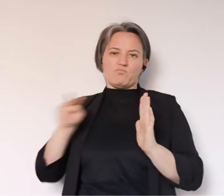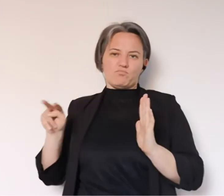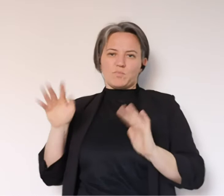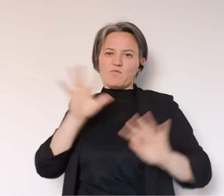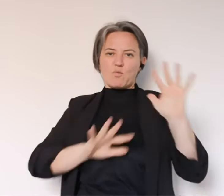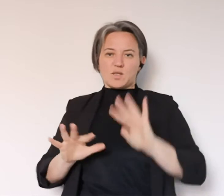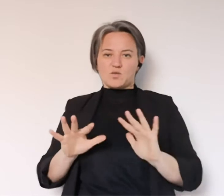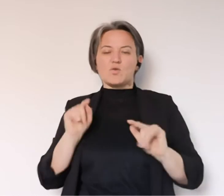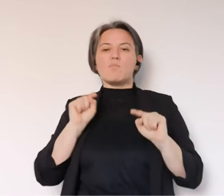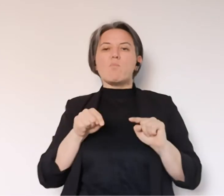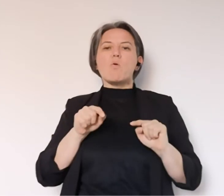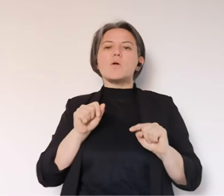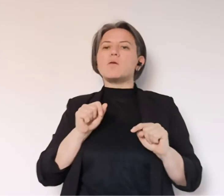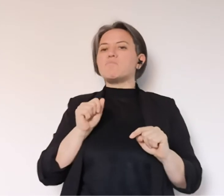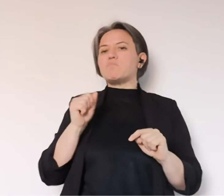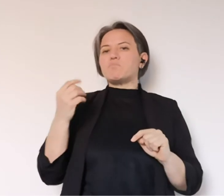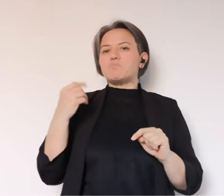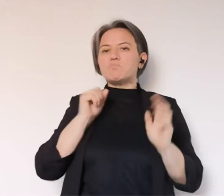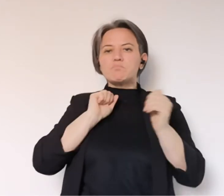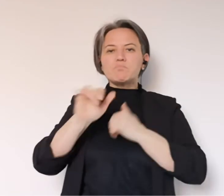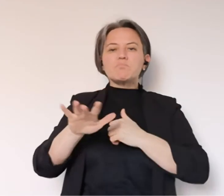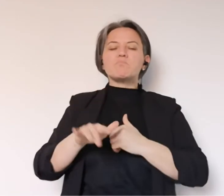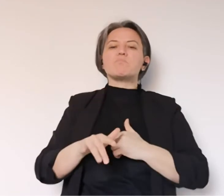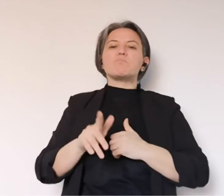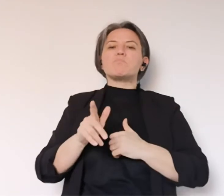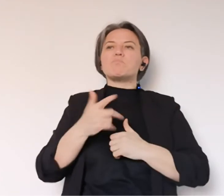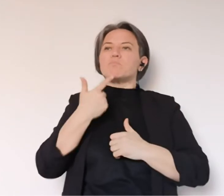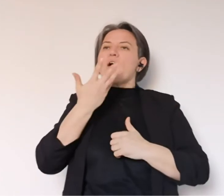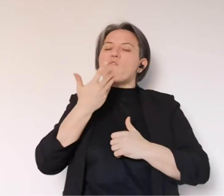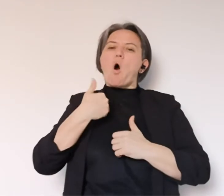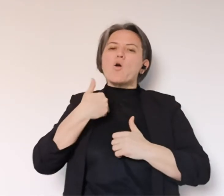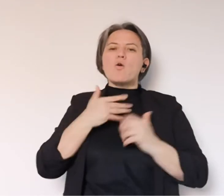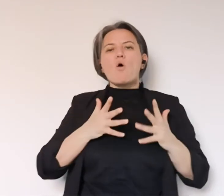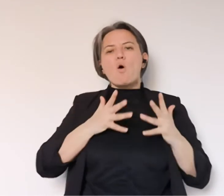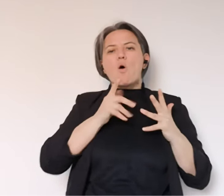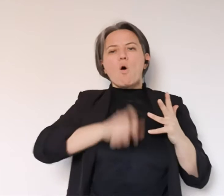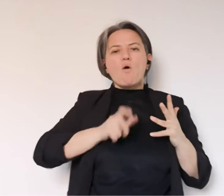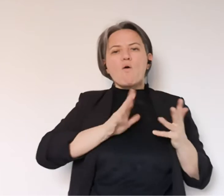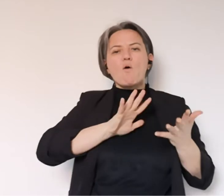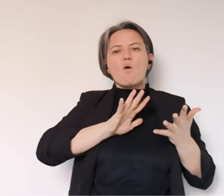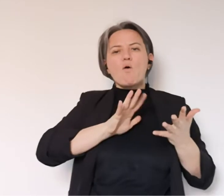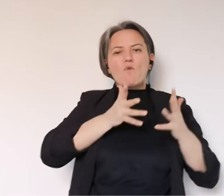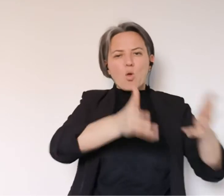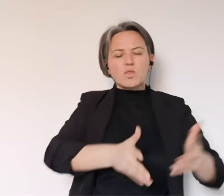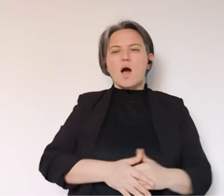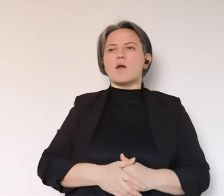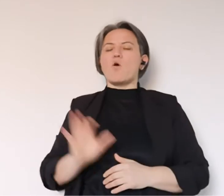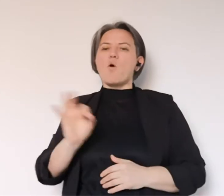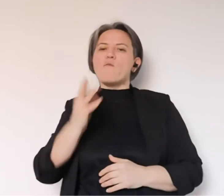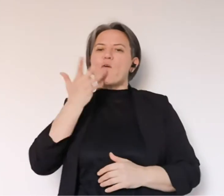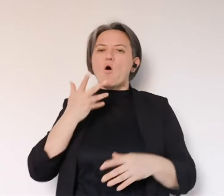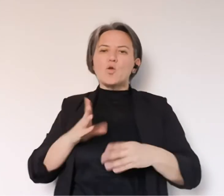del comune di Carpi, città di Carpi. Quindi trovate questo elemento, potete dire, scrivere, sono una persona che